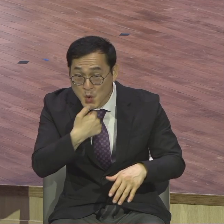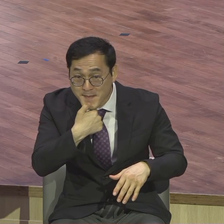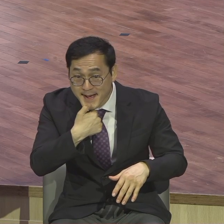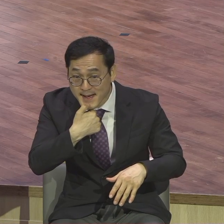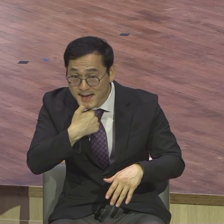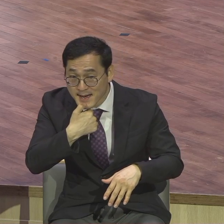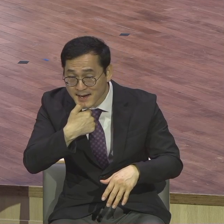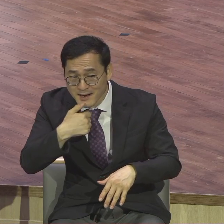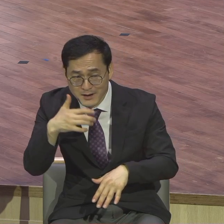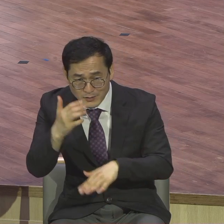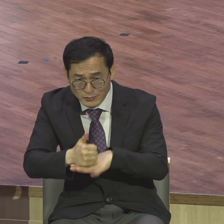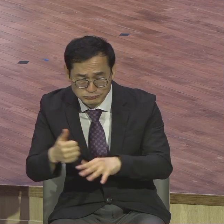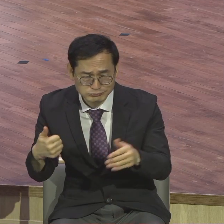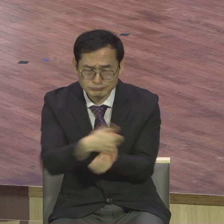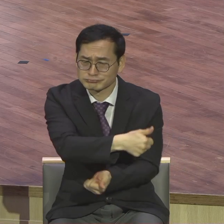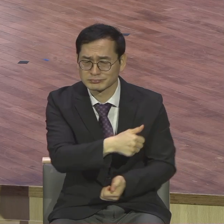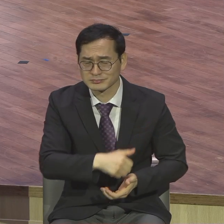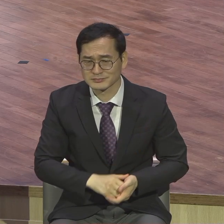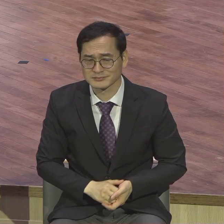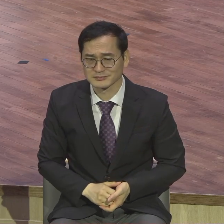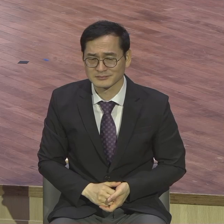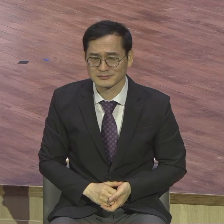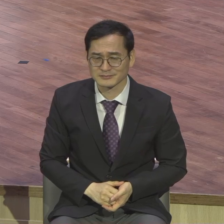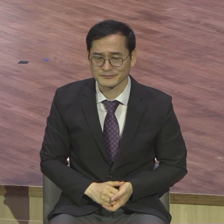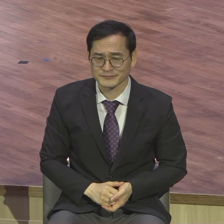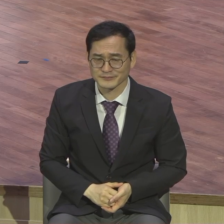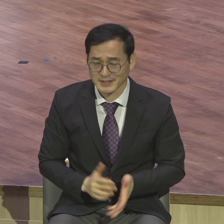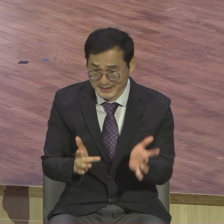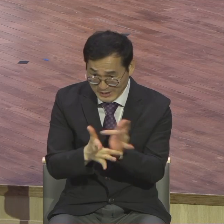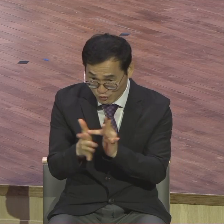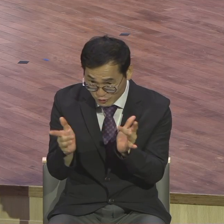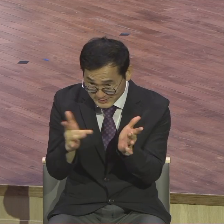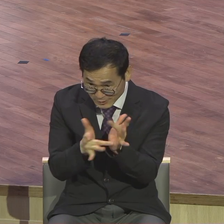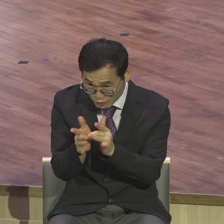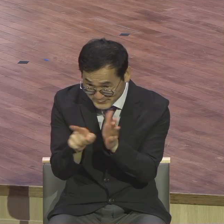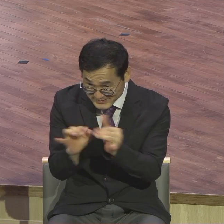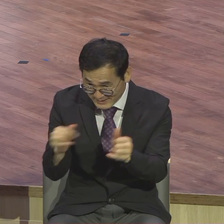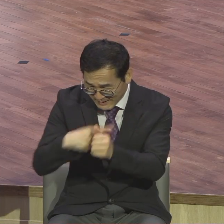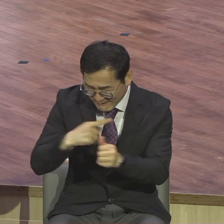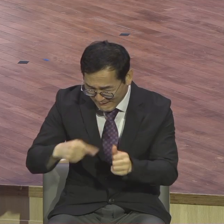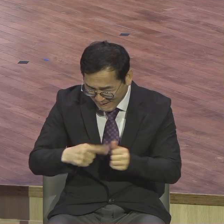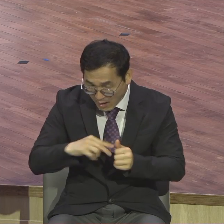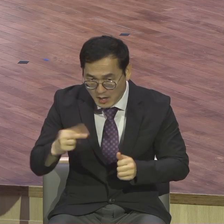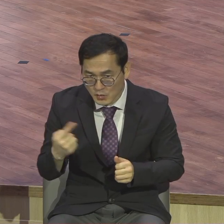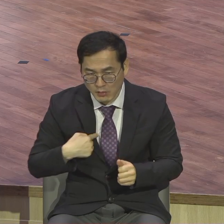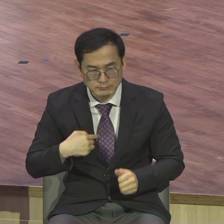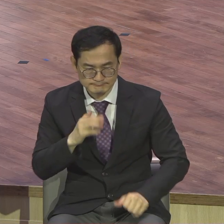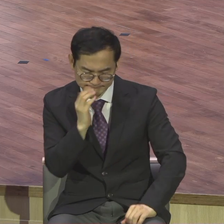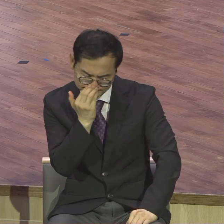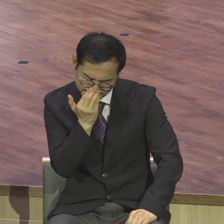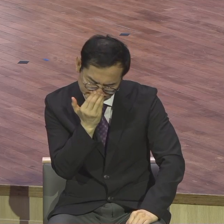가만히 있어 핍박한다고 죽인다고 생명면 죽지 않습니다